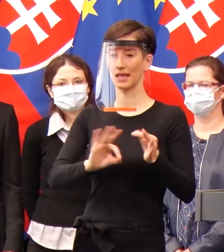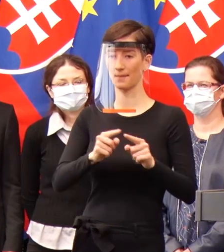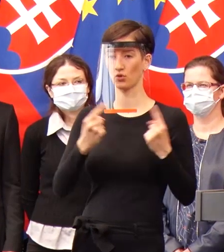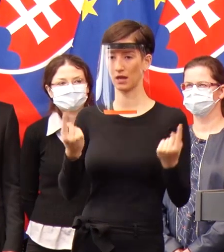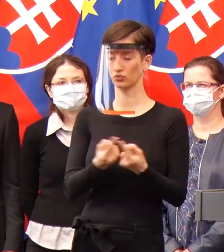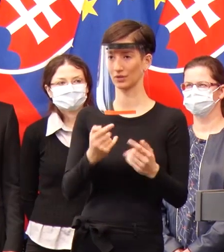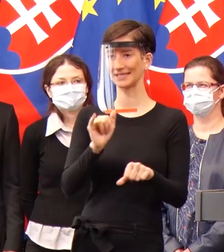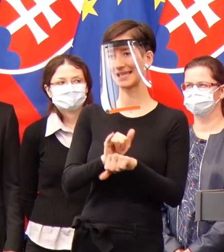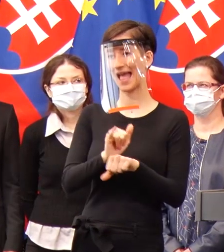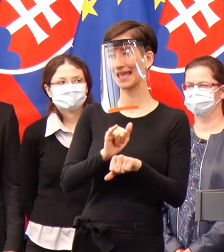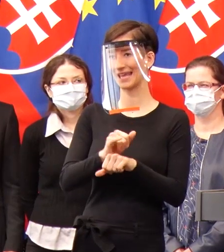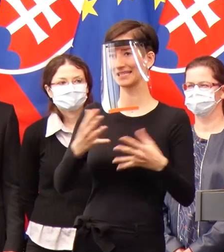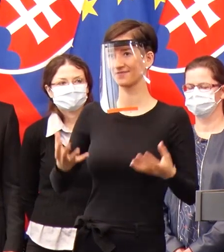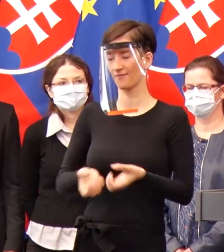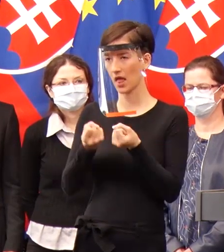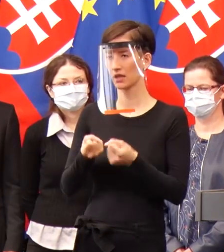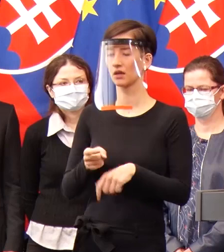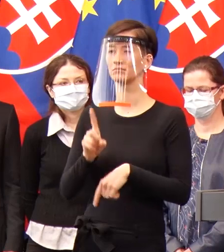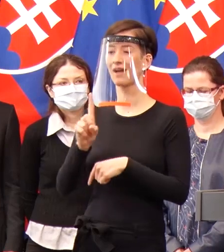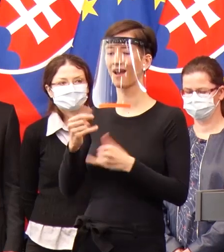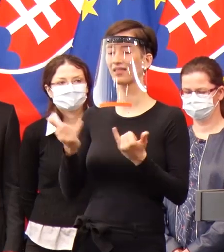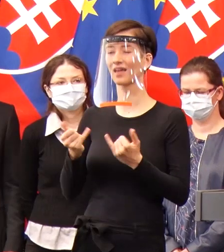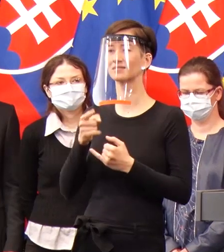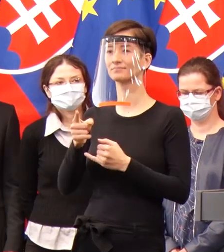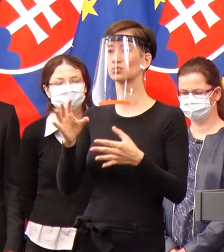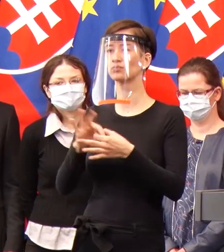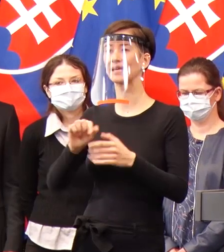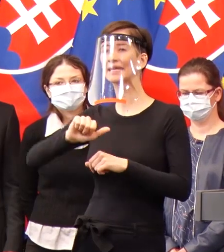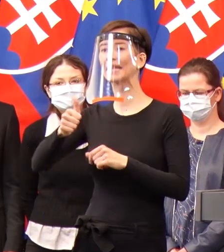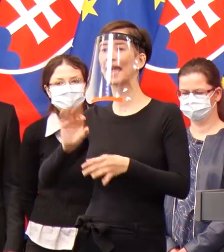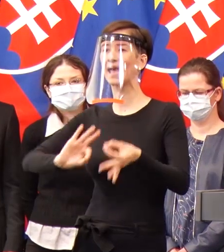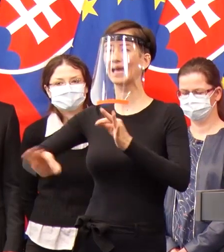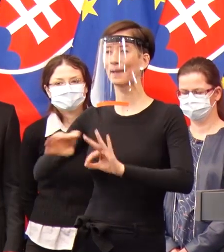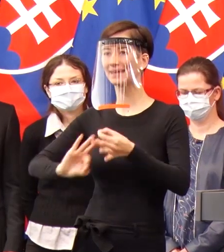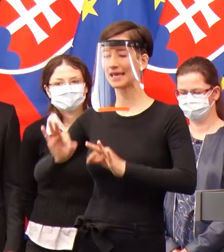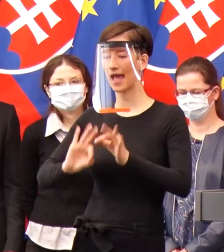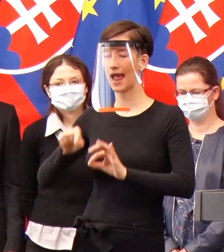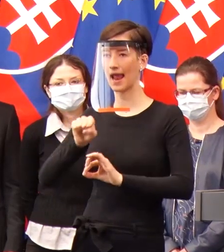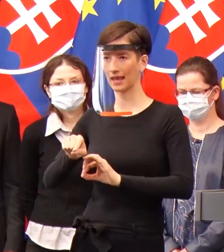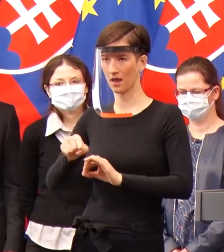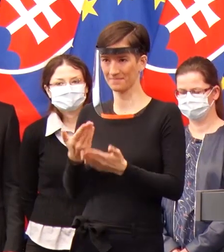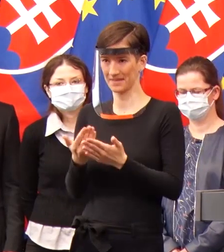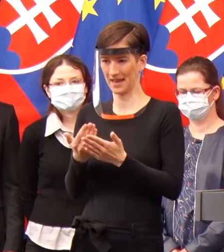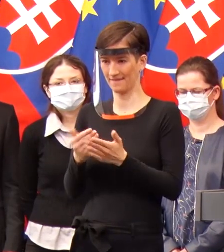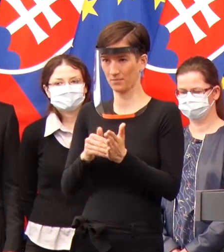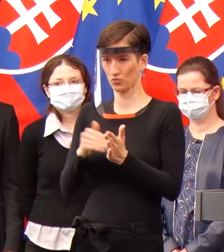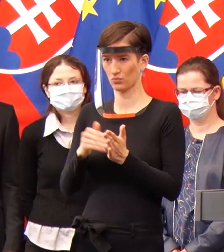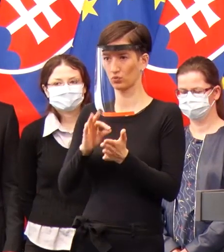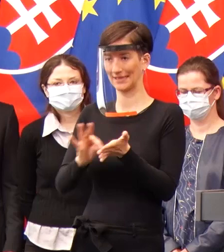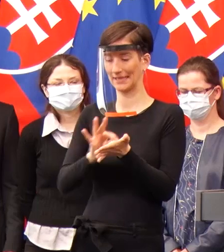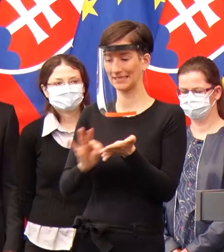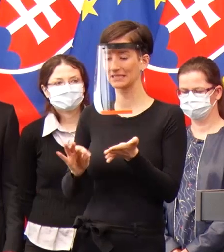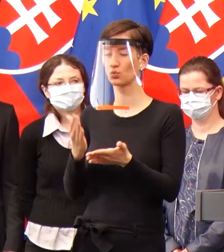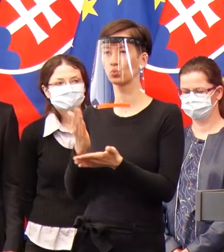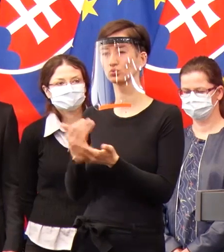že výpadok dodávok veľmi odbornej chemikálii a odborných spotrebného materiálu, tak ako ste počuli, ten proces